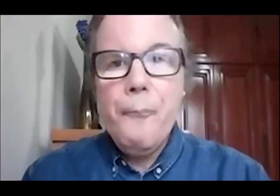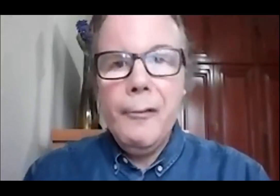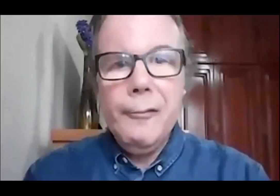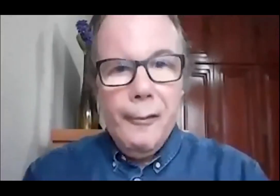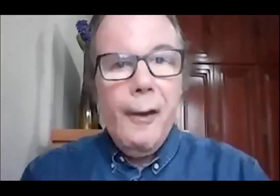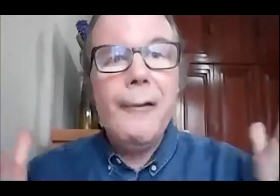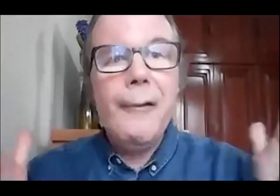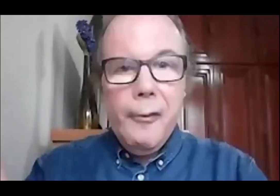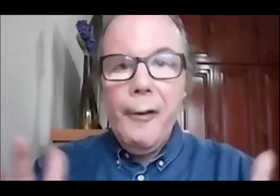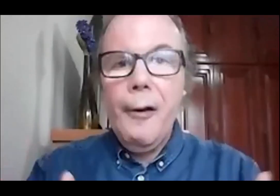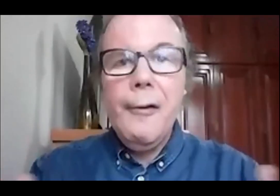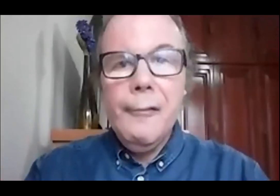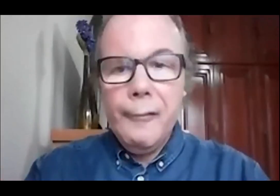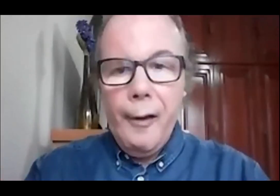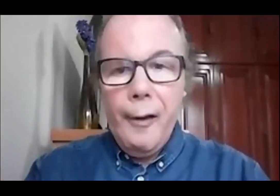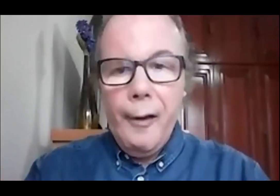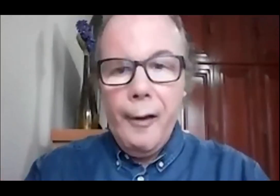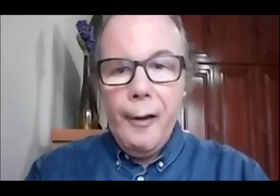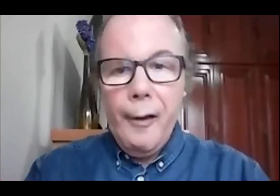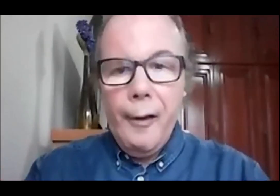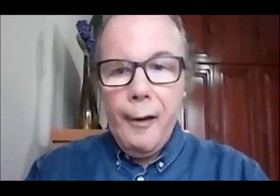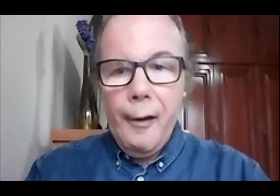aprendi que esta vida é linda.